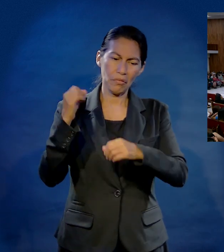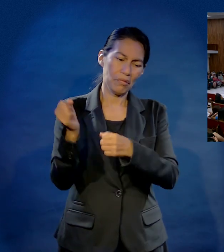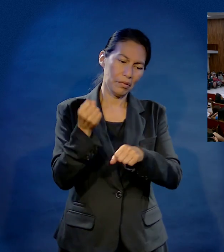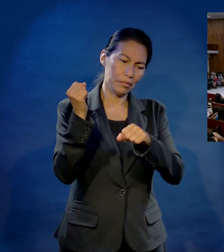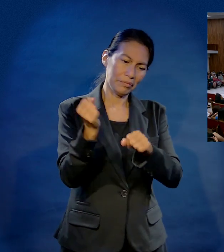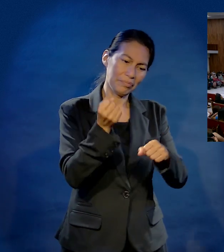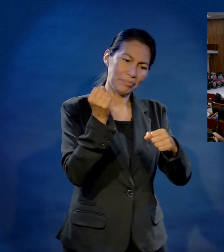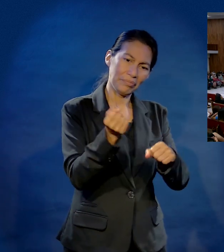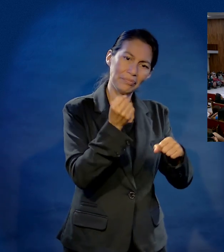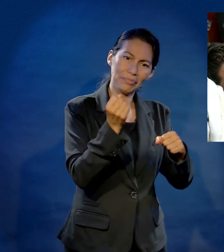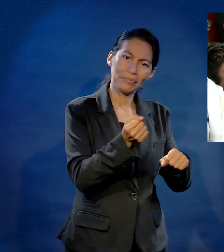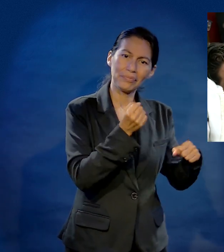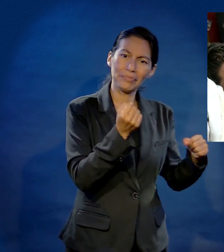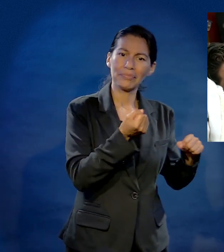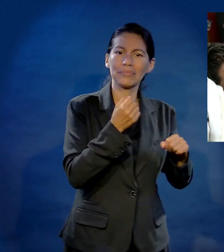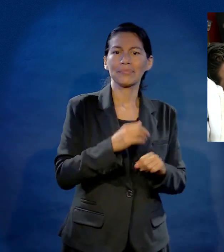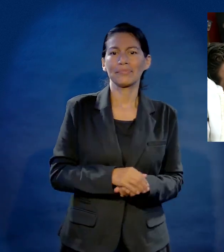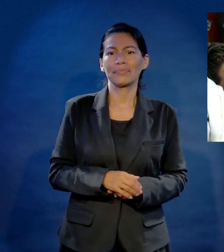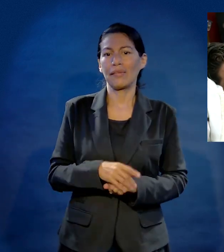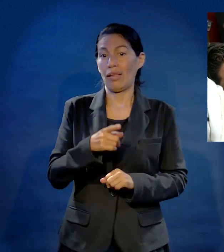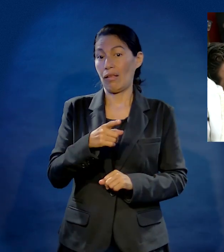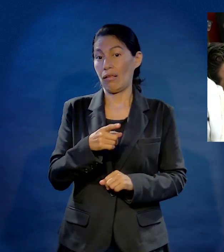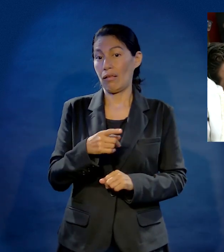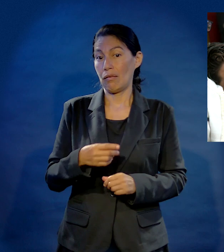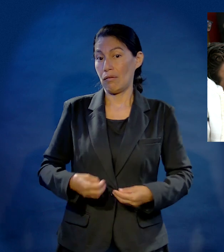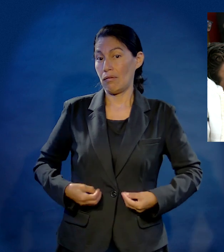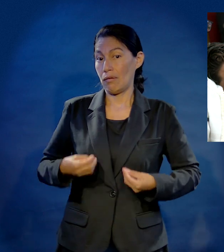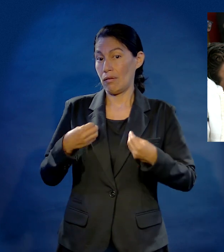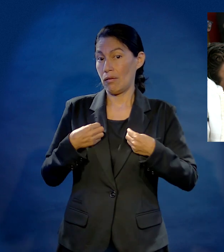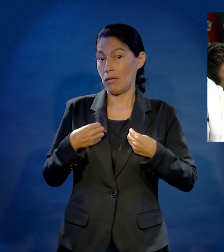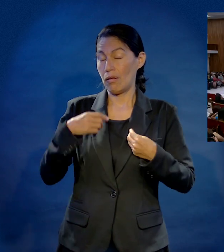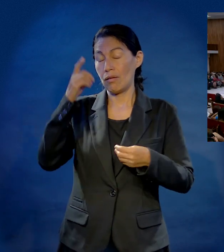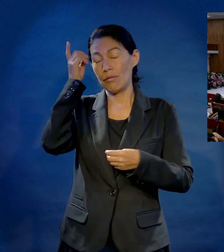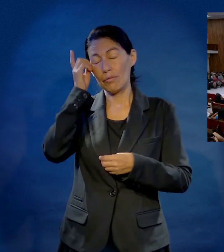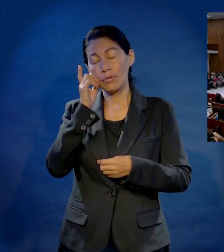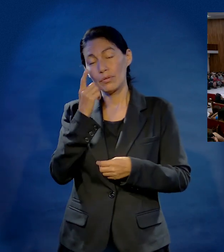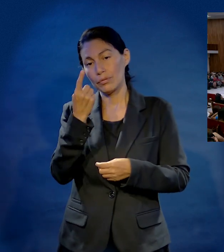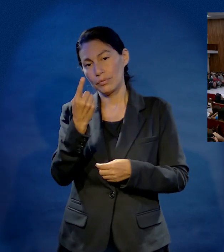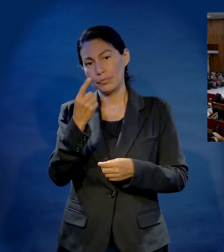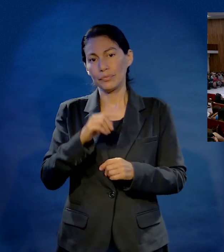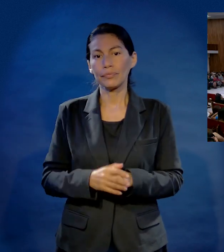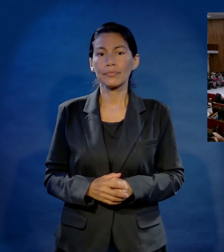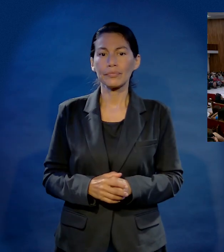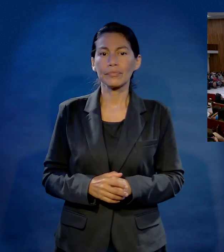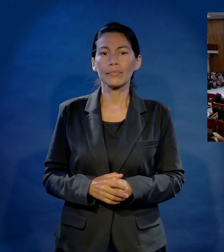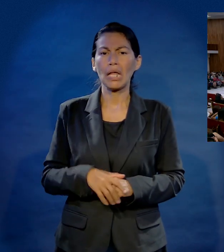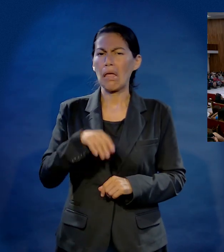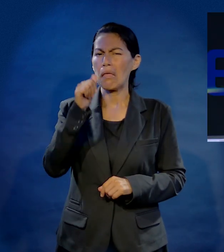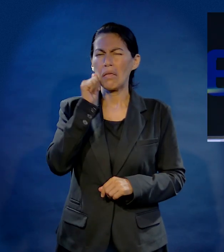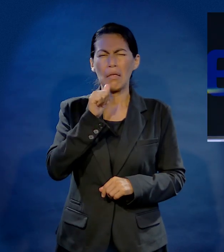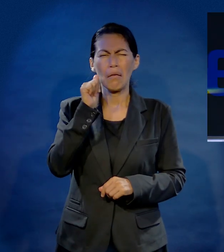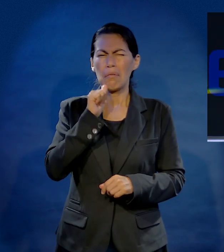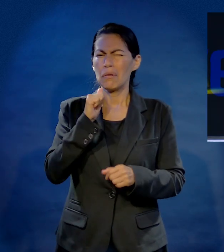coincidíamos en mi rutina, barriendo la prepa por fuera. Él vivía en el dormitorio uno de varones,